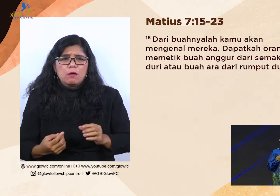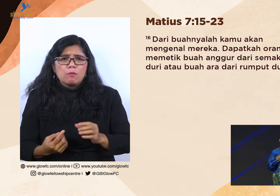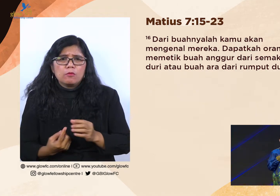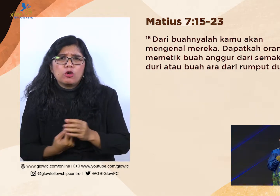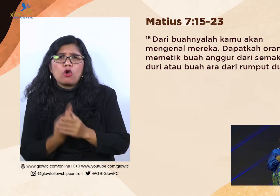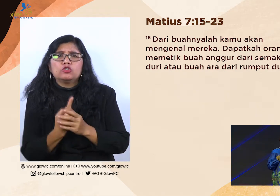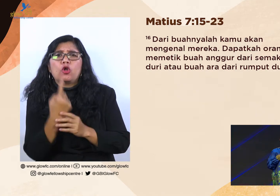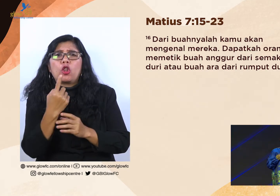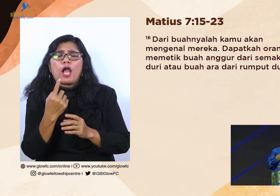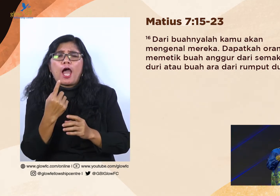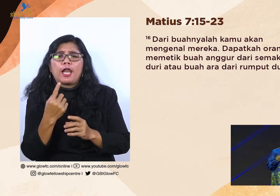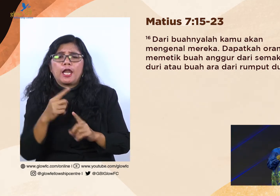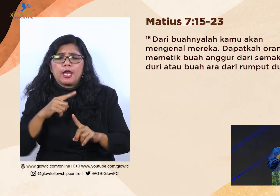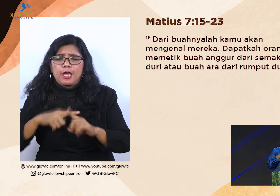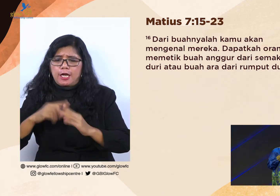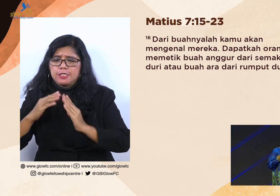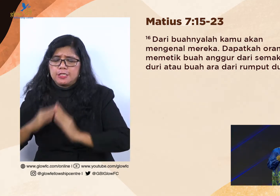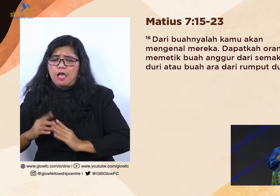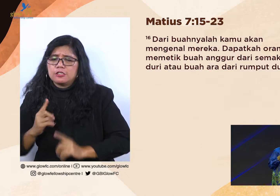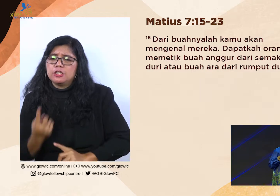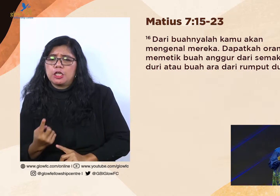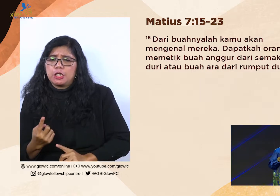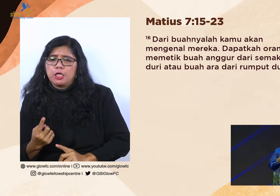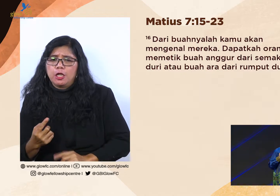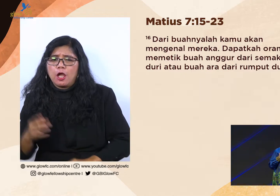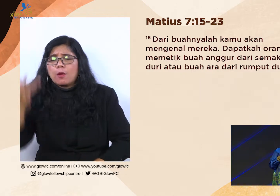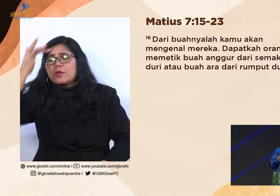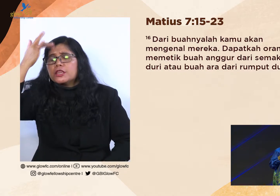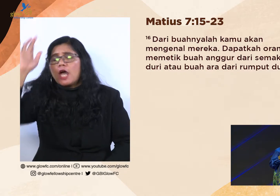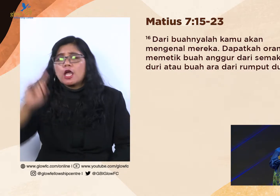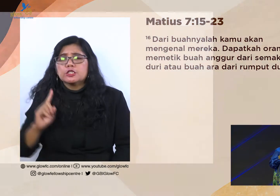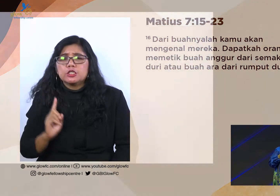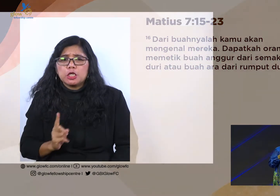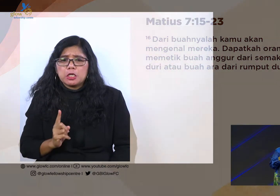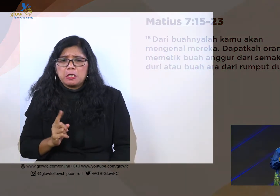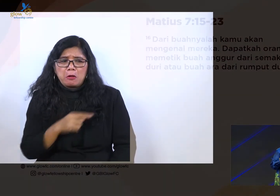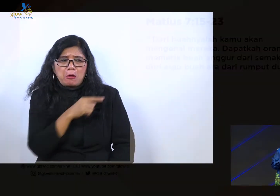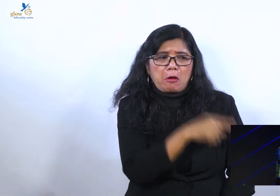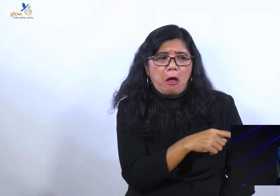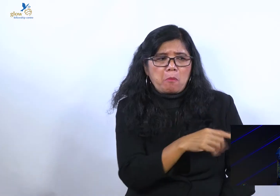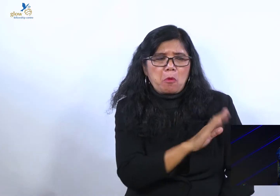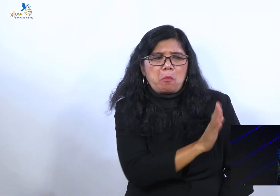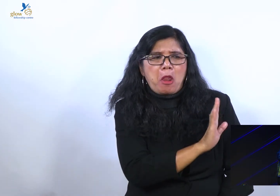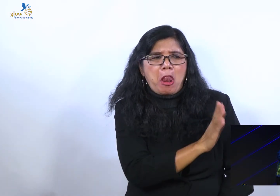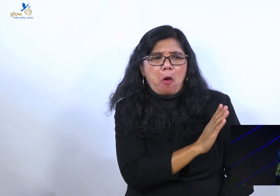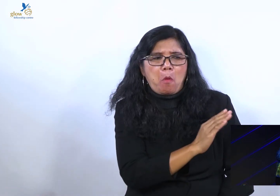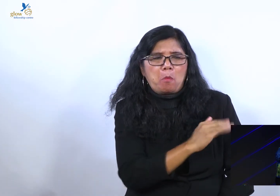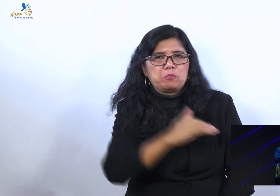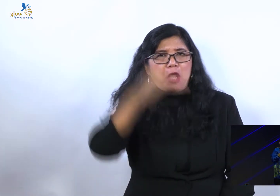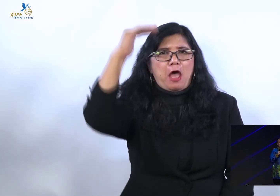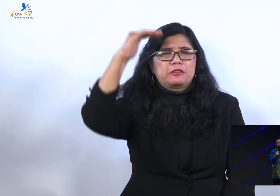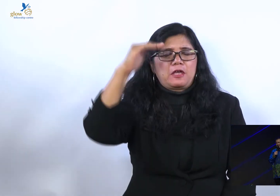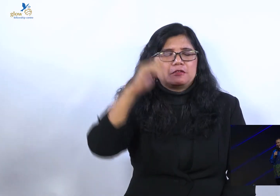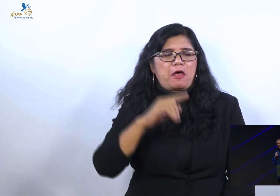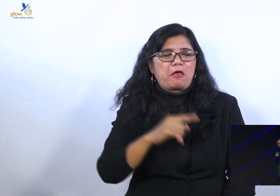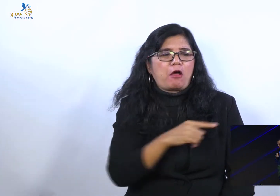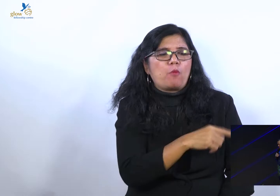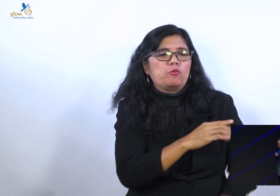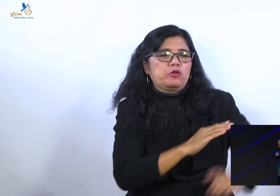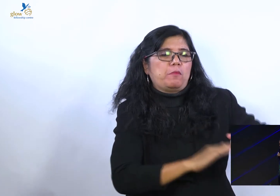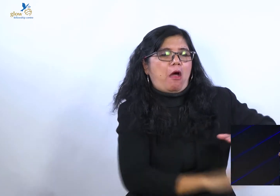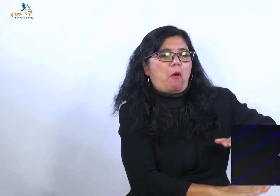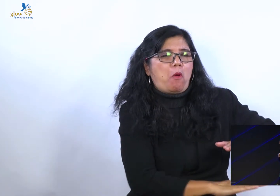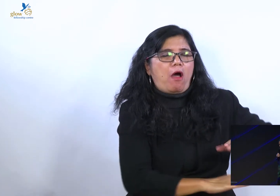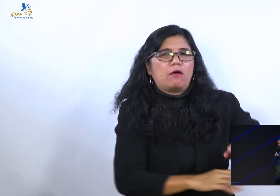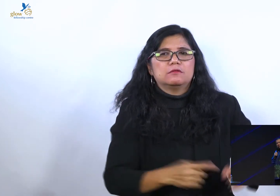Hanya menonjolkan kepintarannya bahwa saya lebih hebat dari yang lain. Kamu semua belum sekelas saya. Sekarang-sekarang ini ada banyak sekali